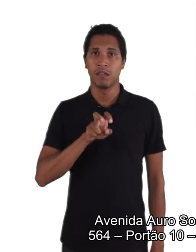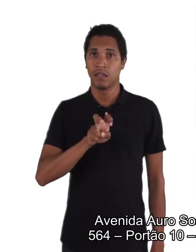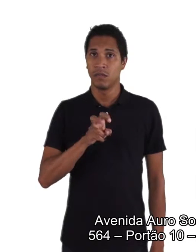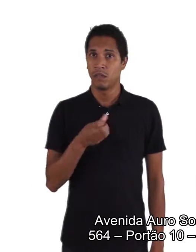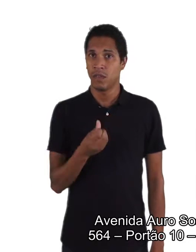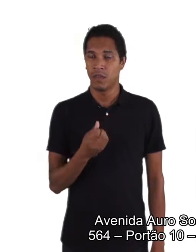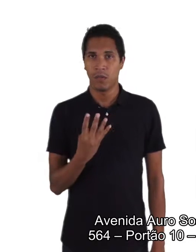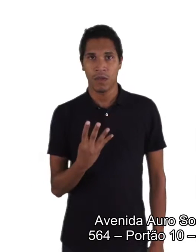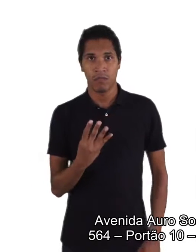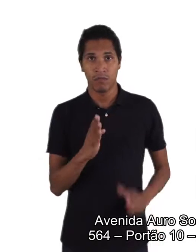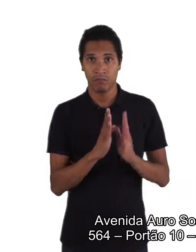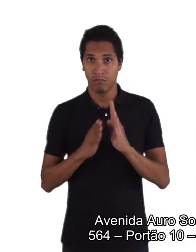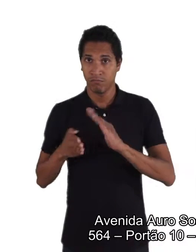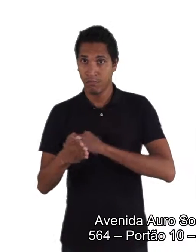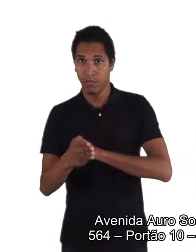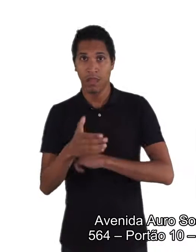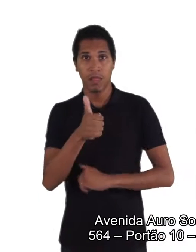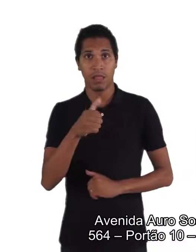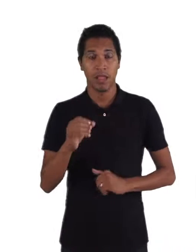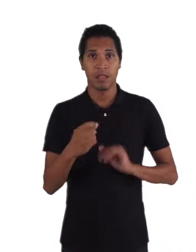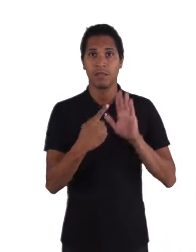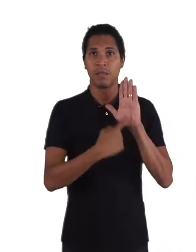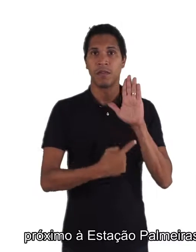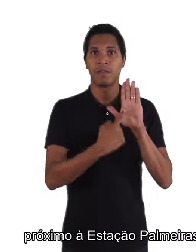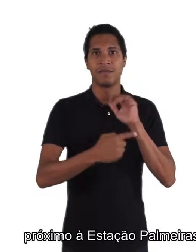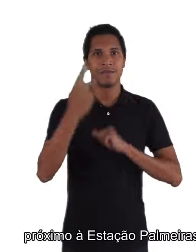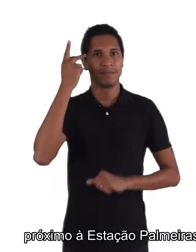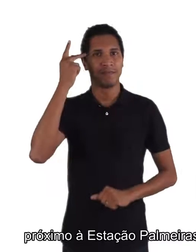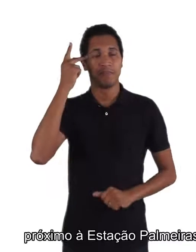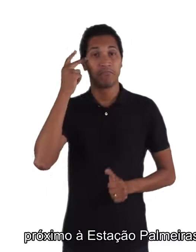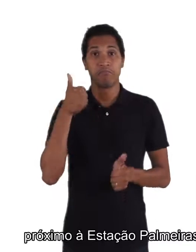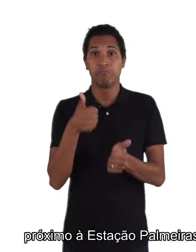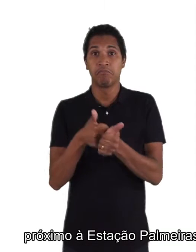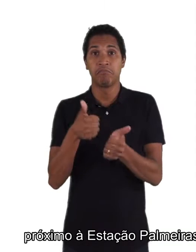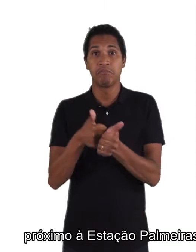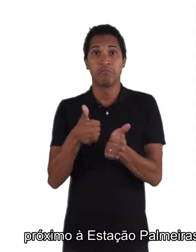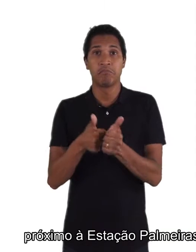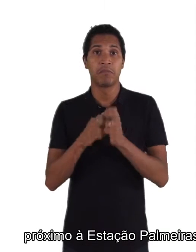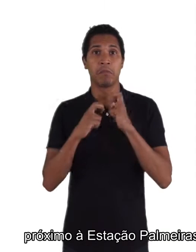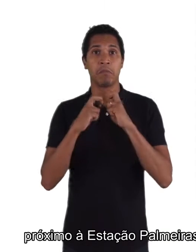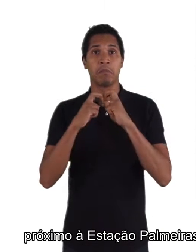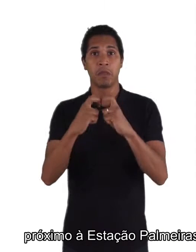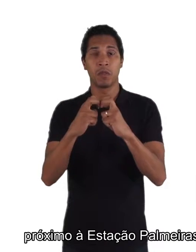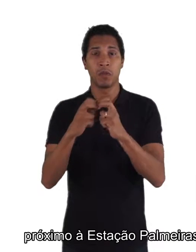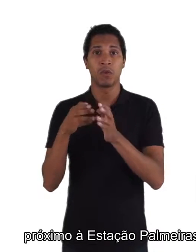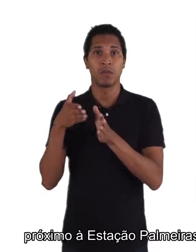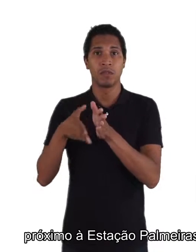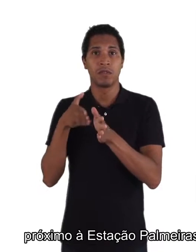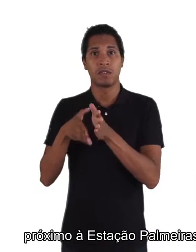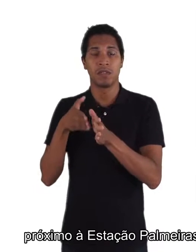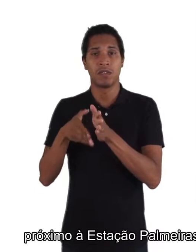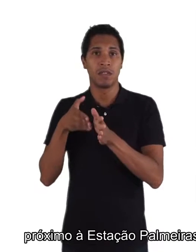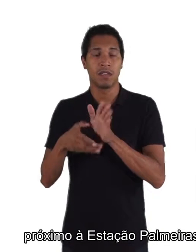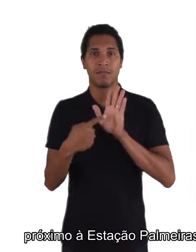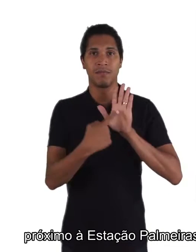Portão 10, Barra Funda, São Paulo, próximo à Estação Palmeiras, Barra Funda do Metrô e a CPTM.